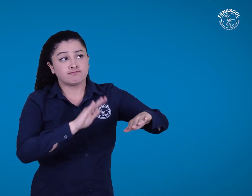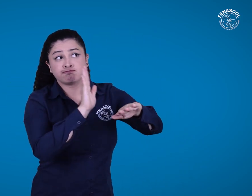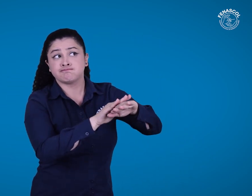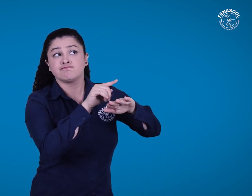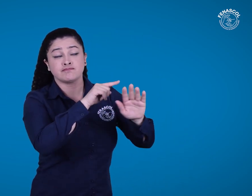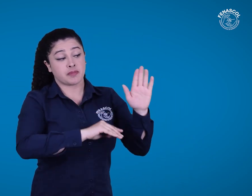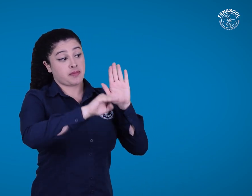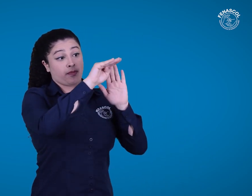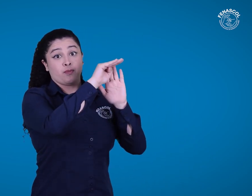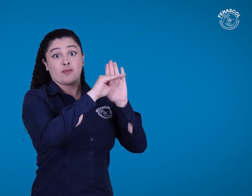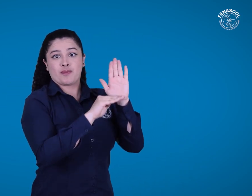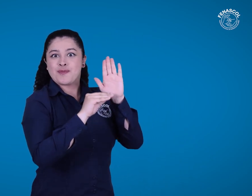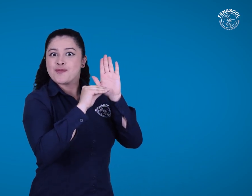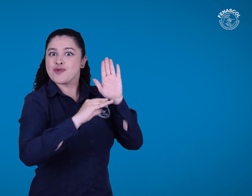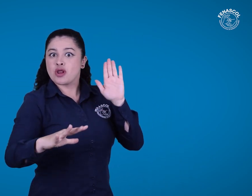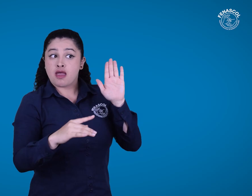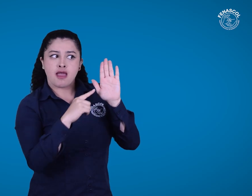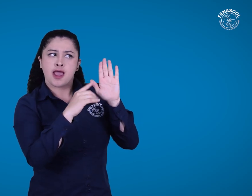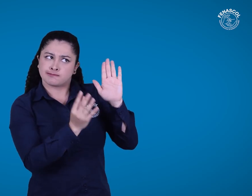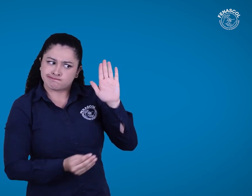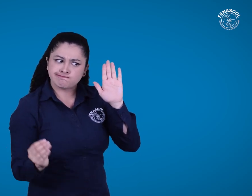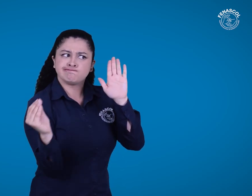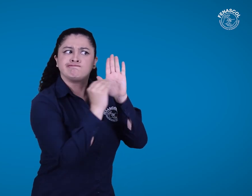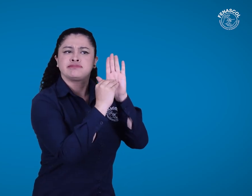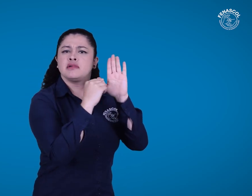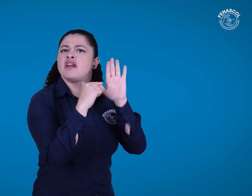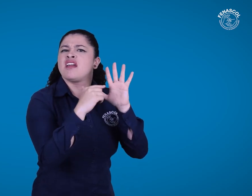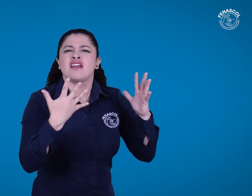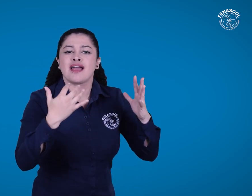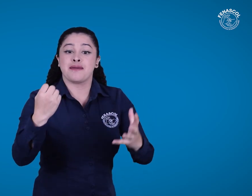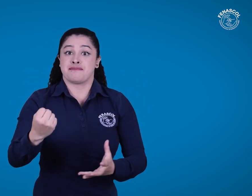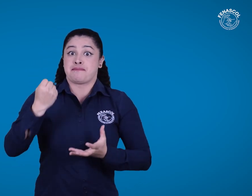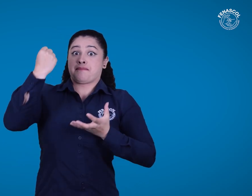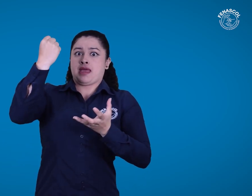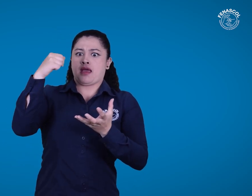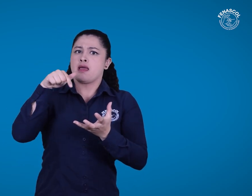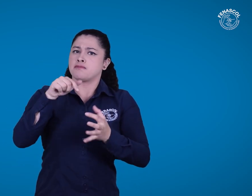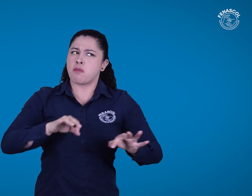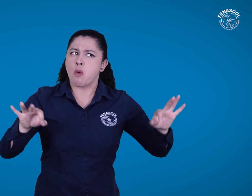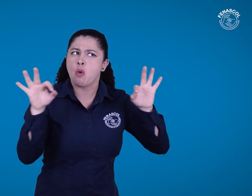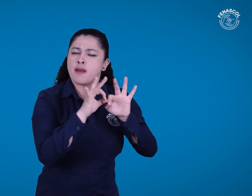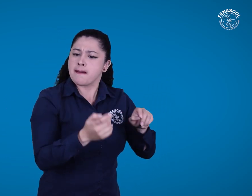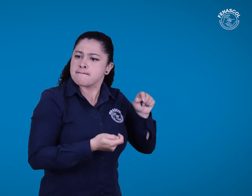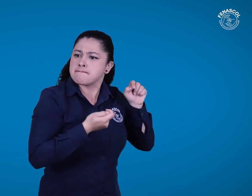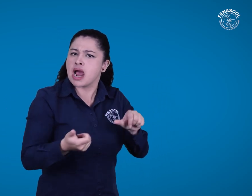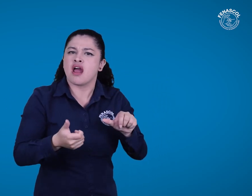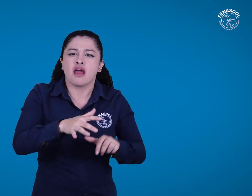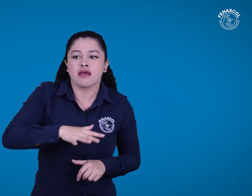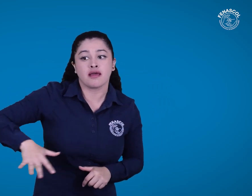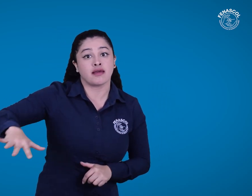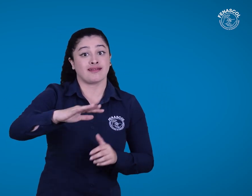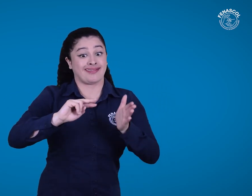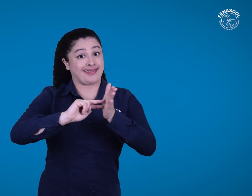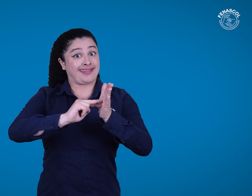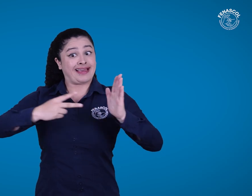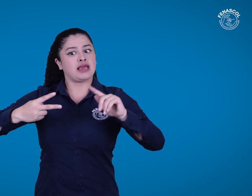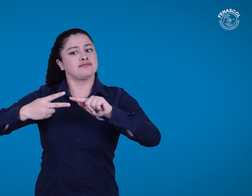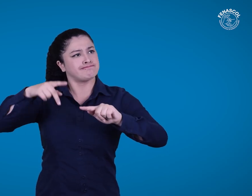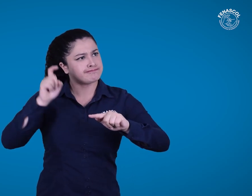tuviera en cuenta la política pública la priorización de recursos a favor de tecnologías que garantizaran la accesibilidad a la